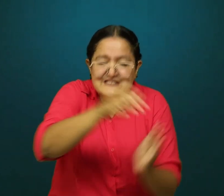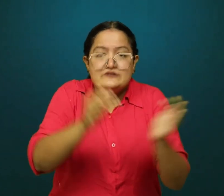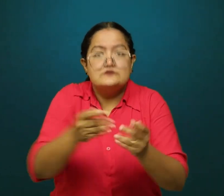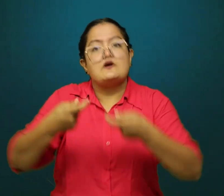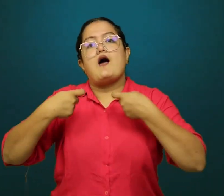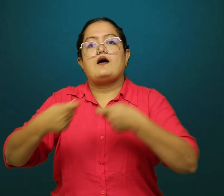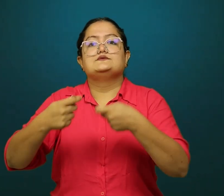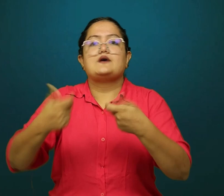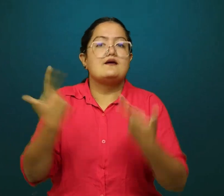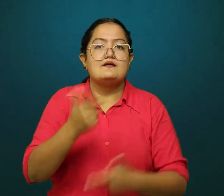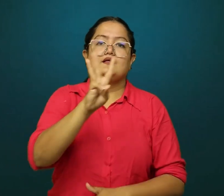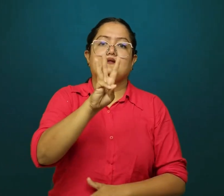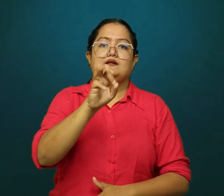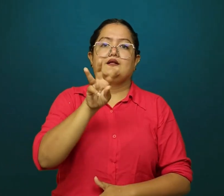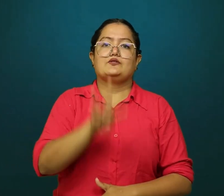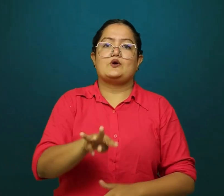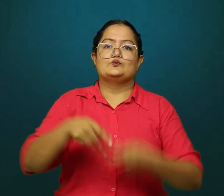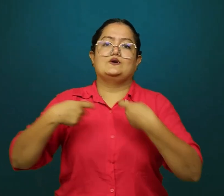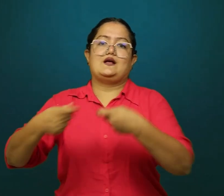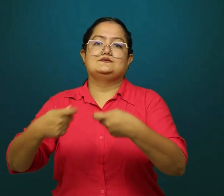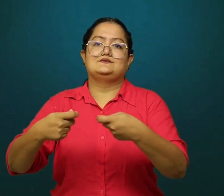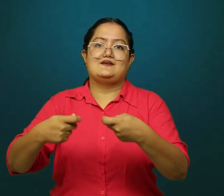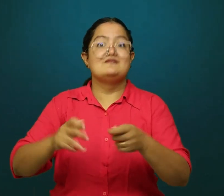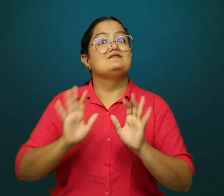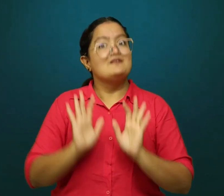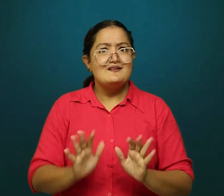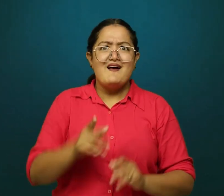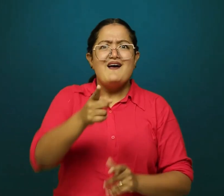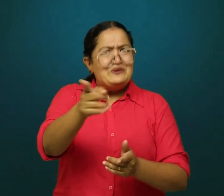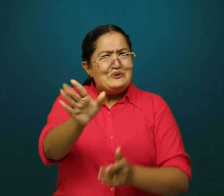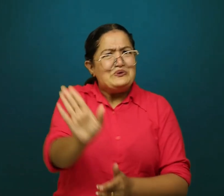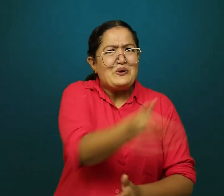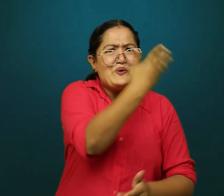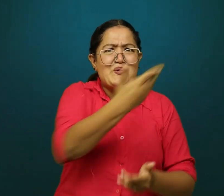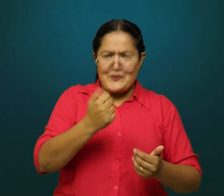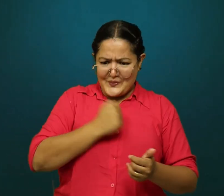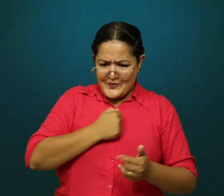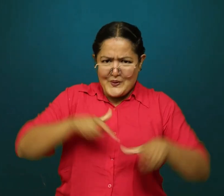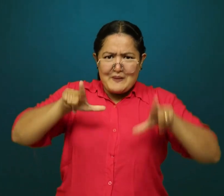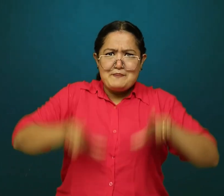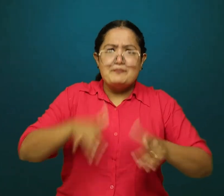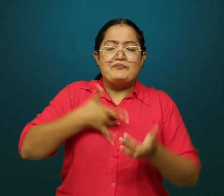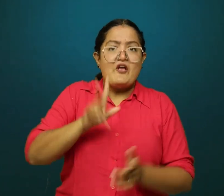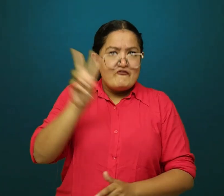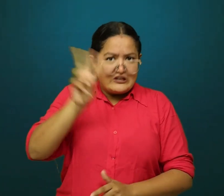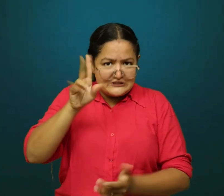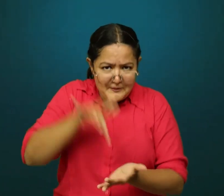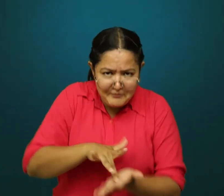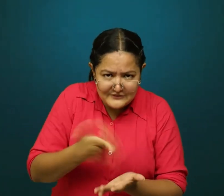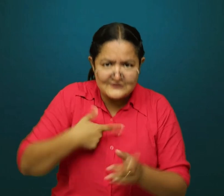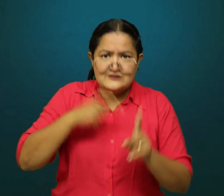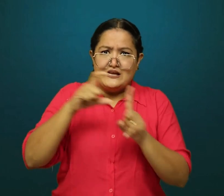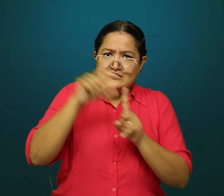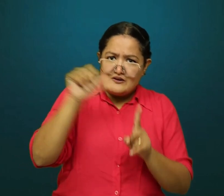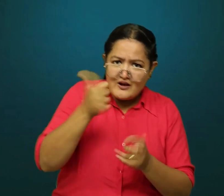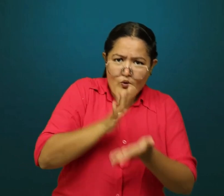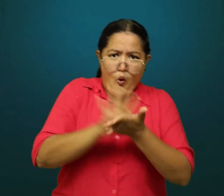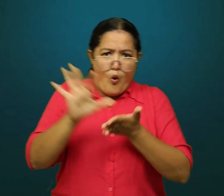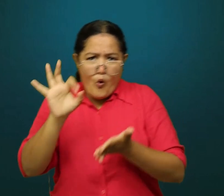vergroten en discriminatie tegen te gaan. Dove organisaties dringen aan op meer toegankelijke diensten